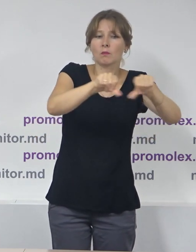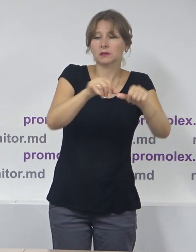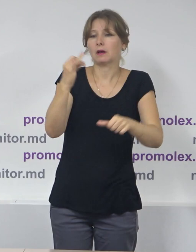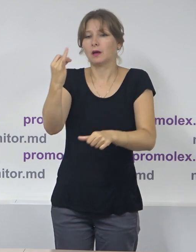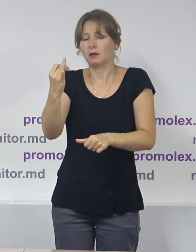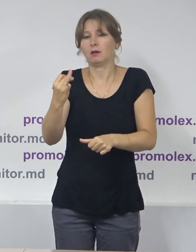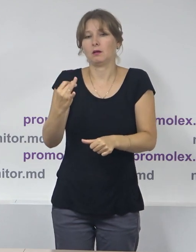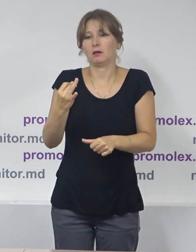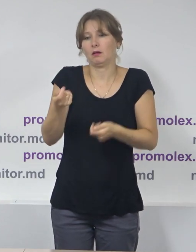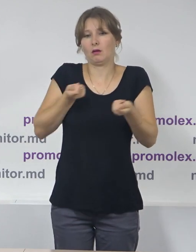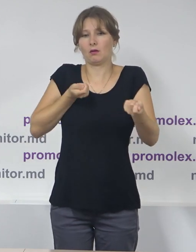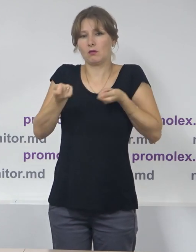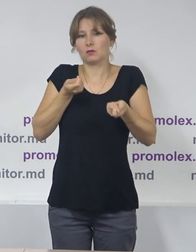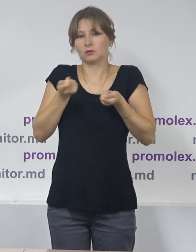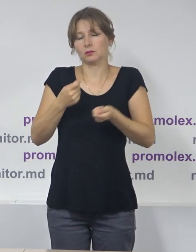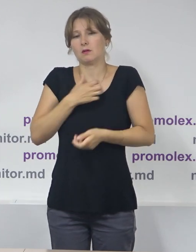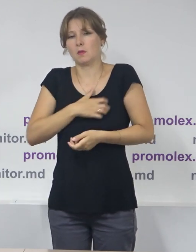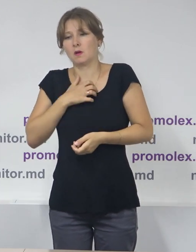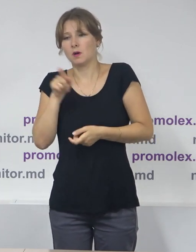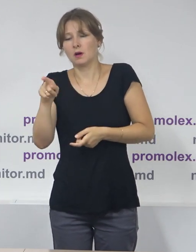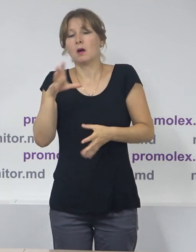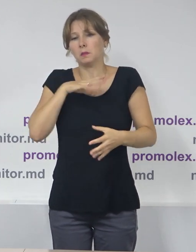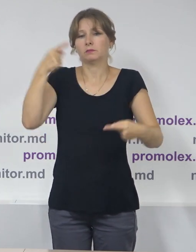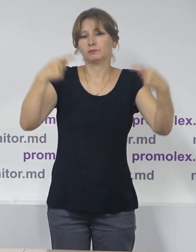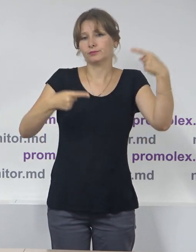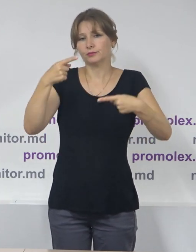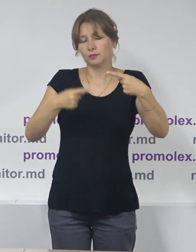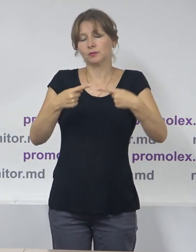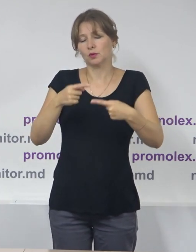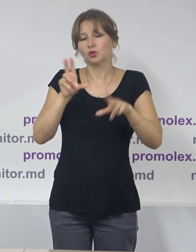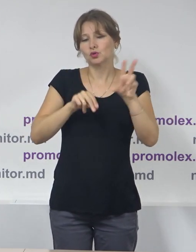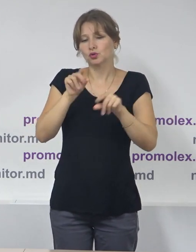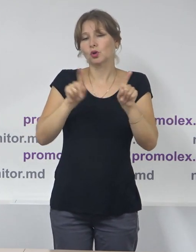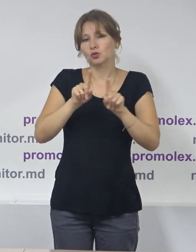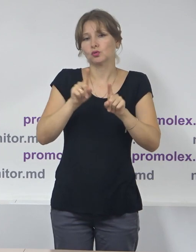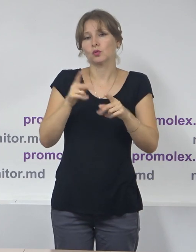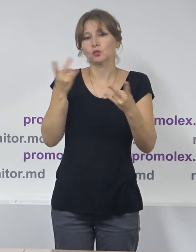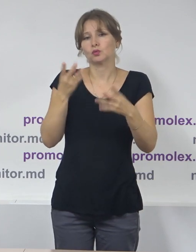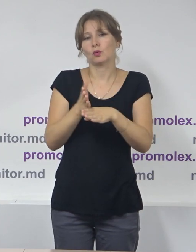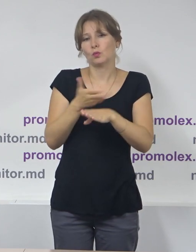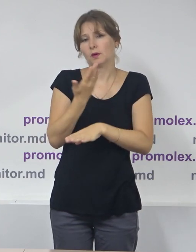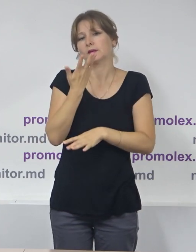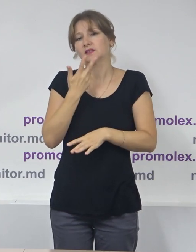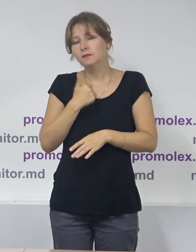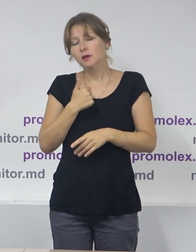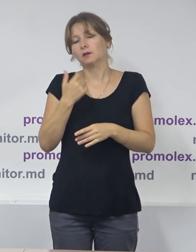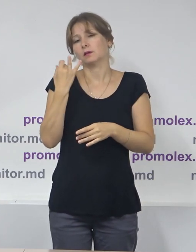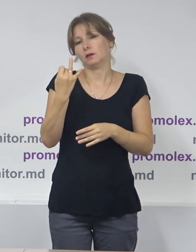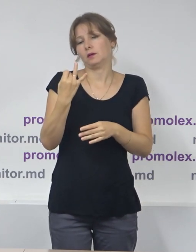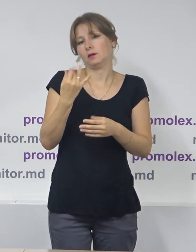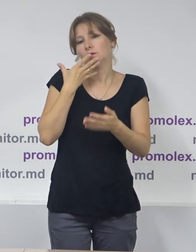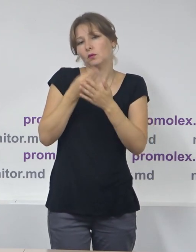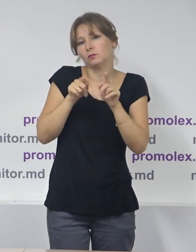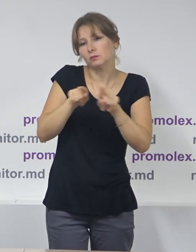autoritatea respectivă, autoritatea publică respectivă în sens primărie. Un alt caz,